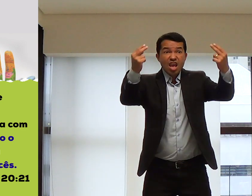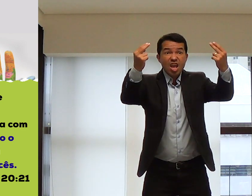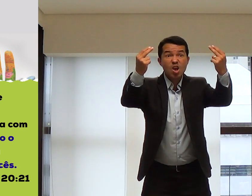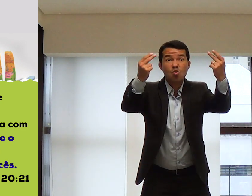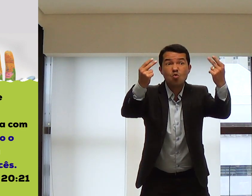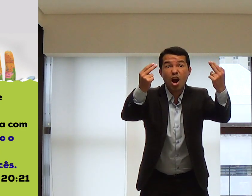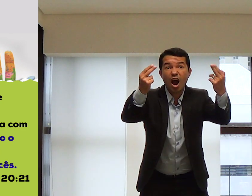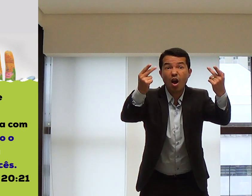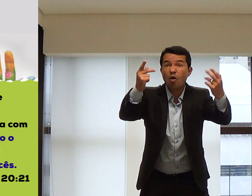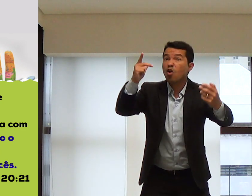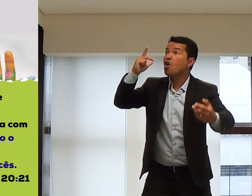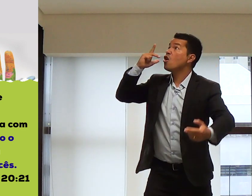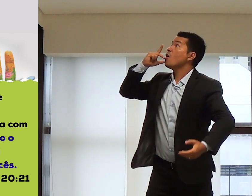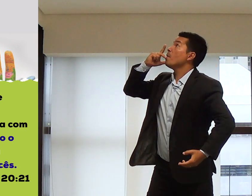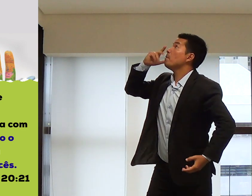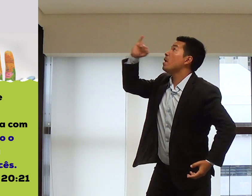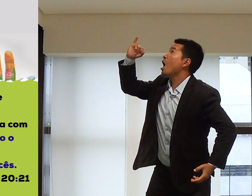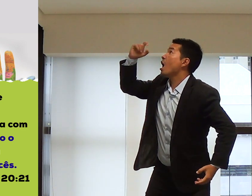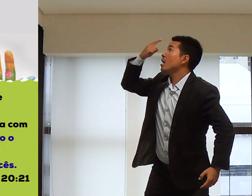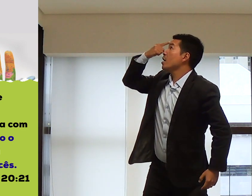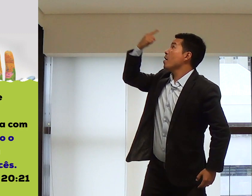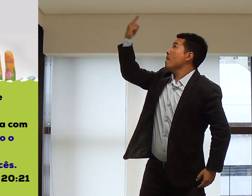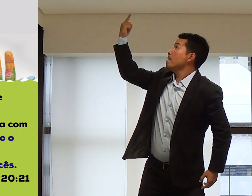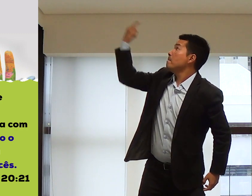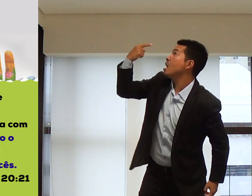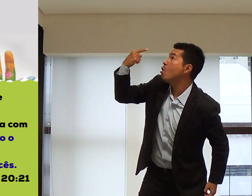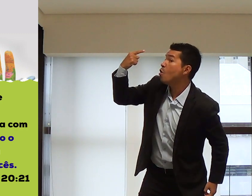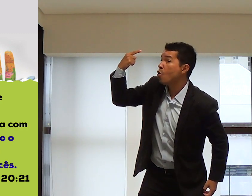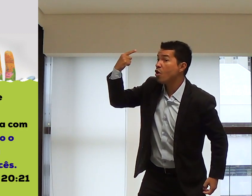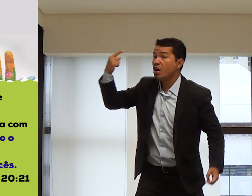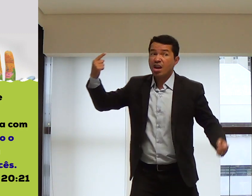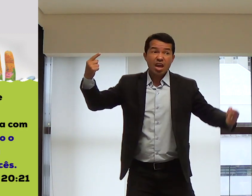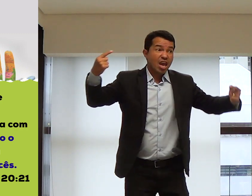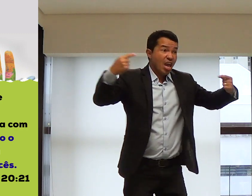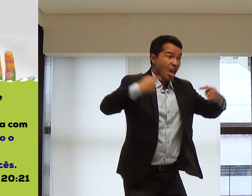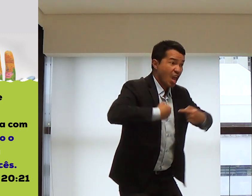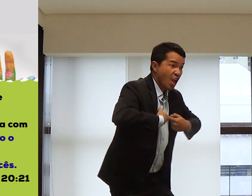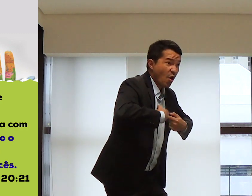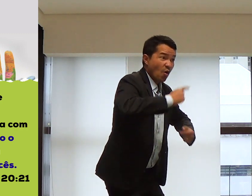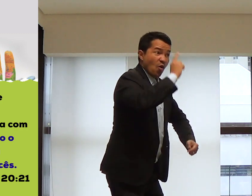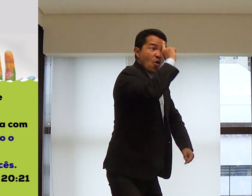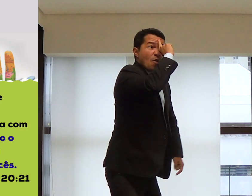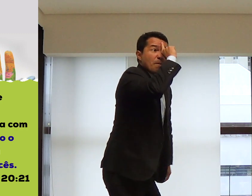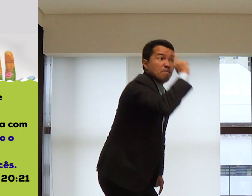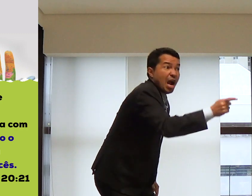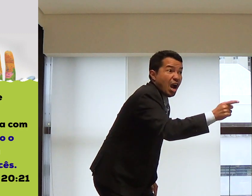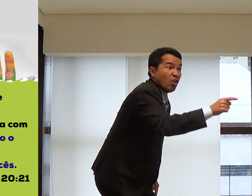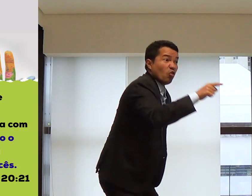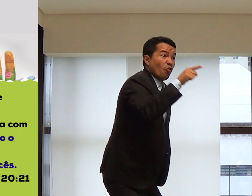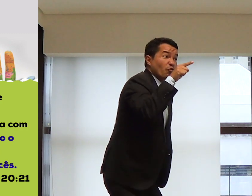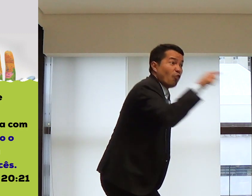Jesus fala, como o Pai me enviou, eu envio vocês.